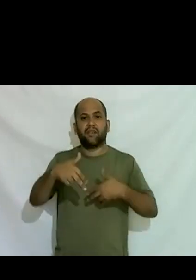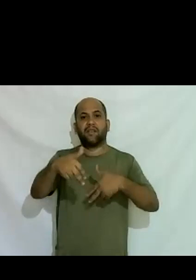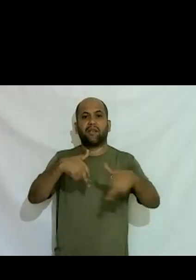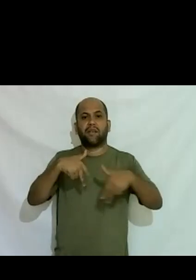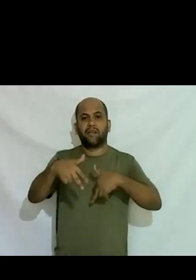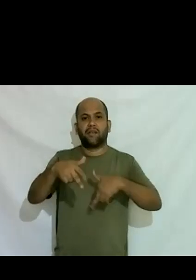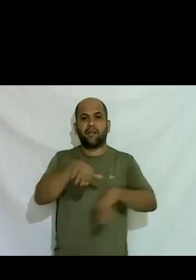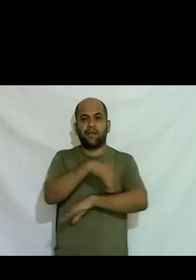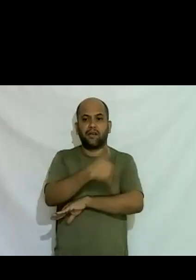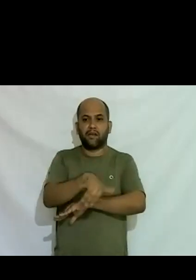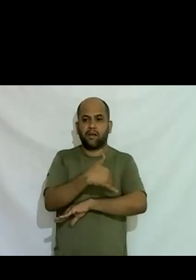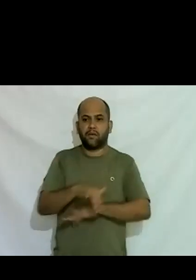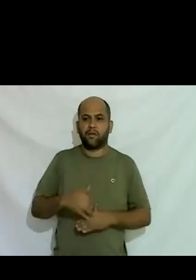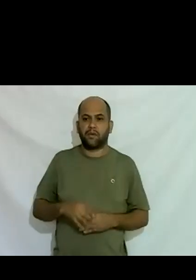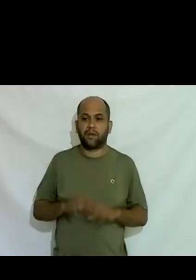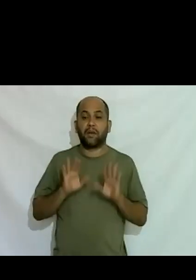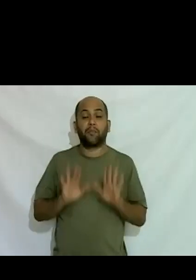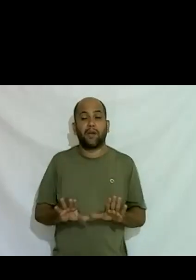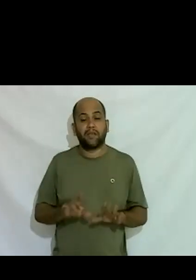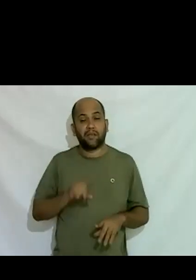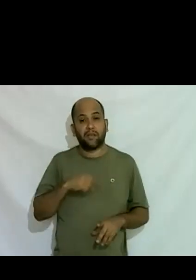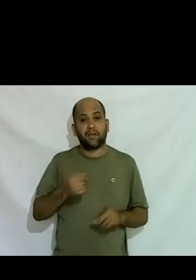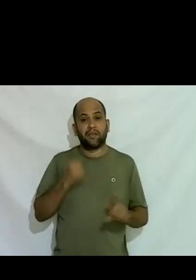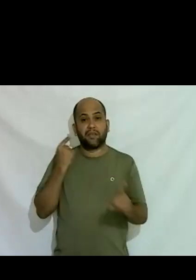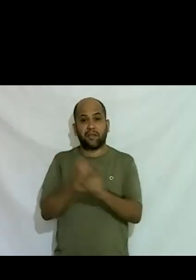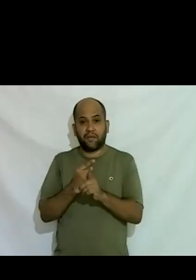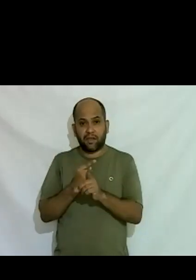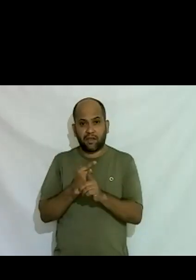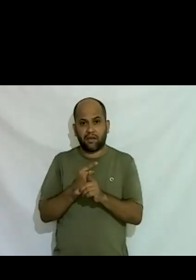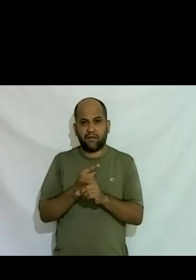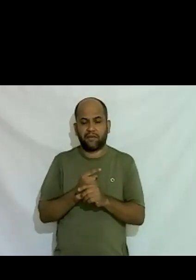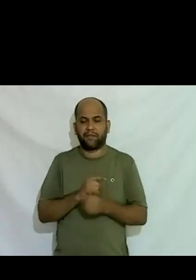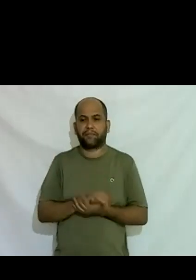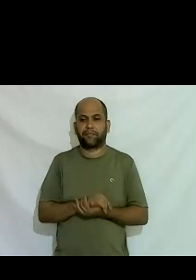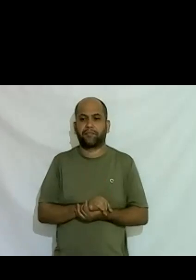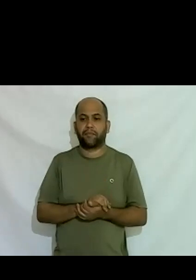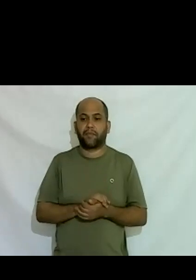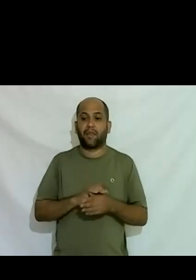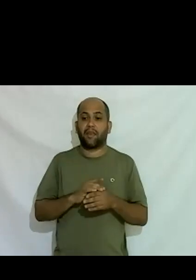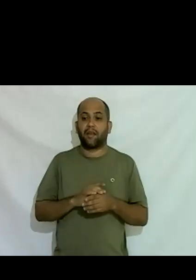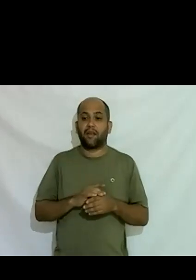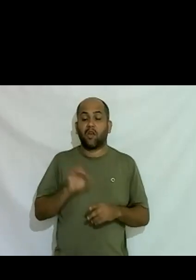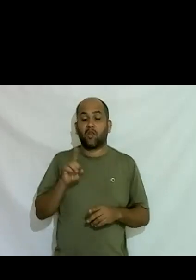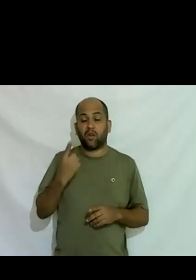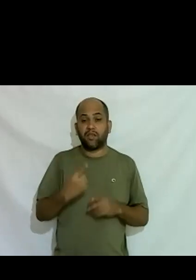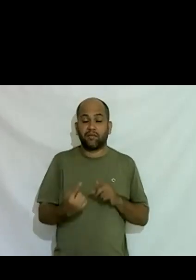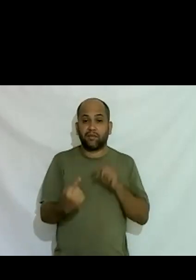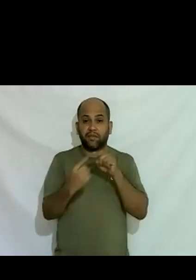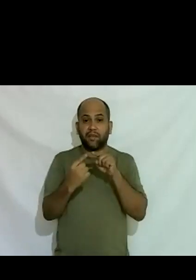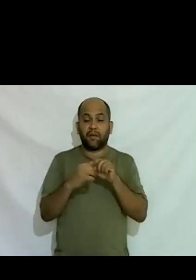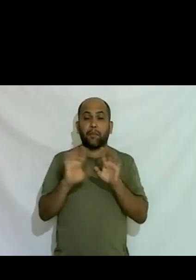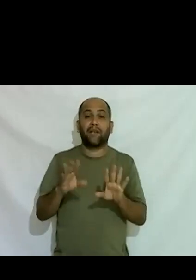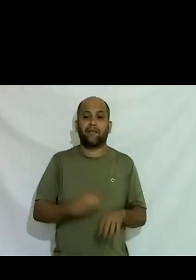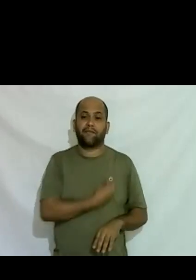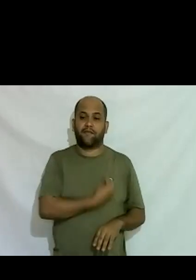travestis às vezes mas eu me identificava com elas de certa forma mas não com a vida delas né então